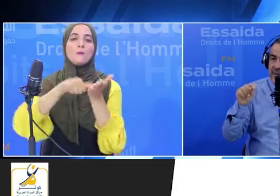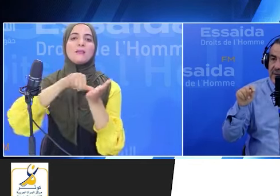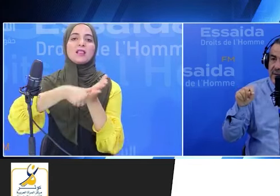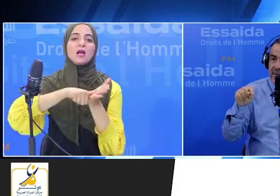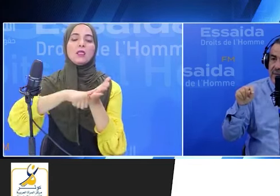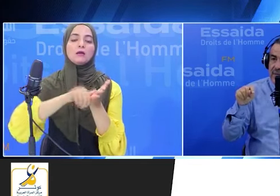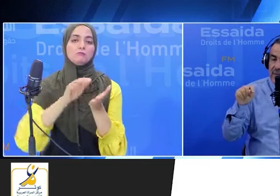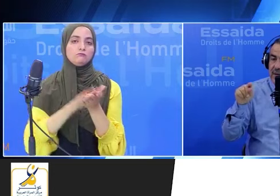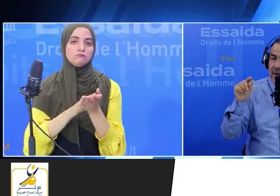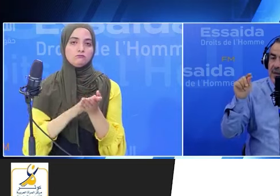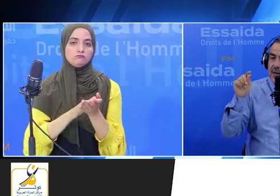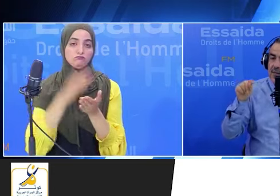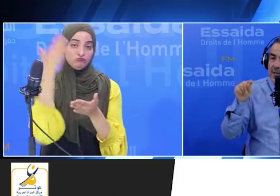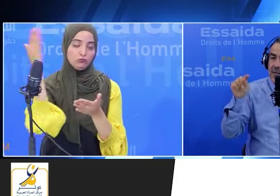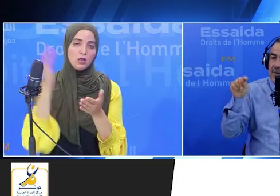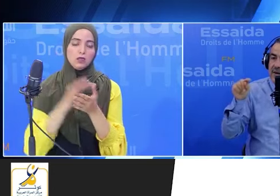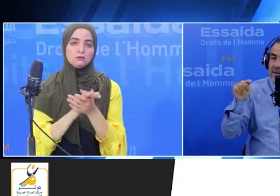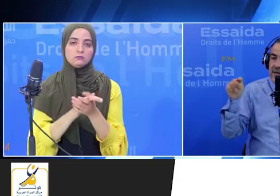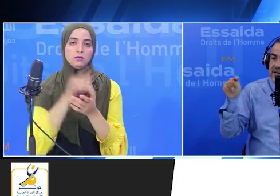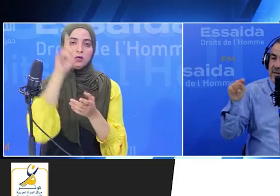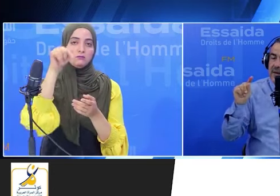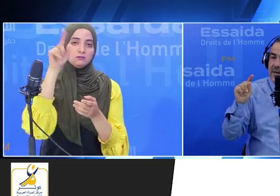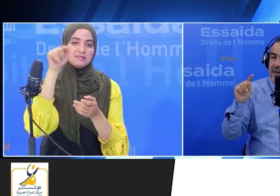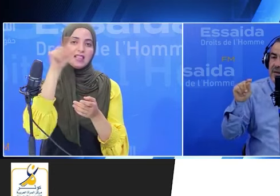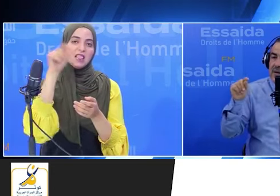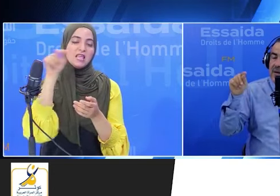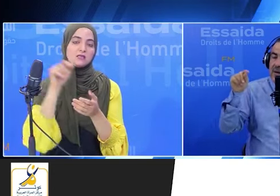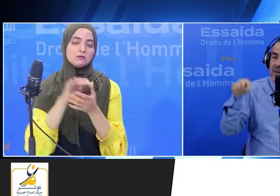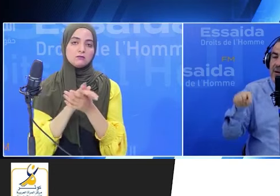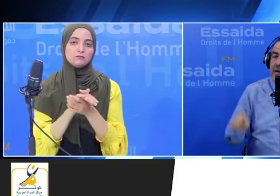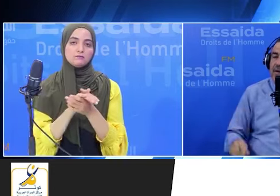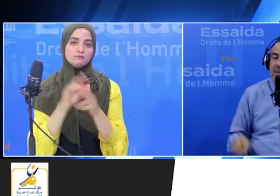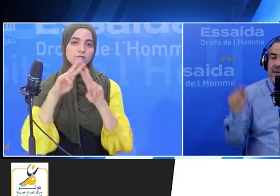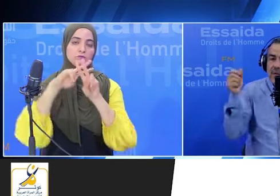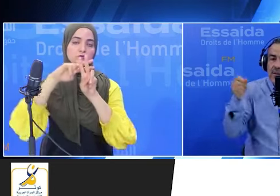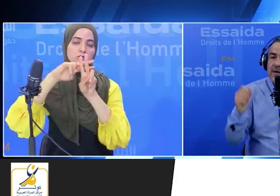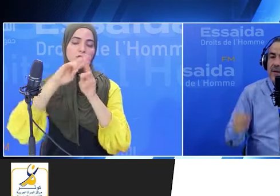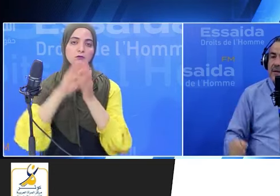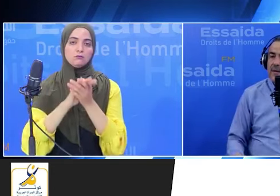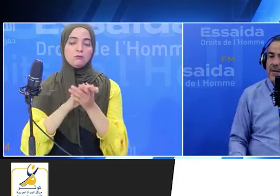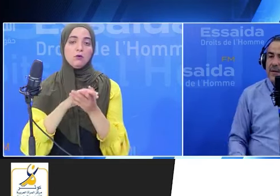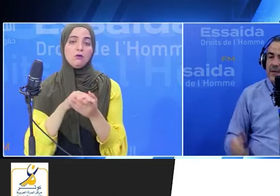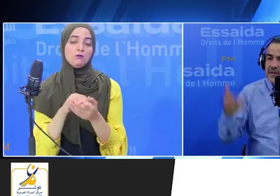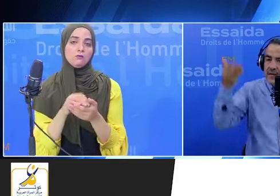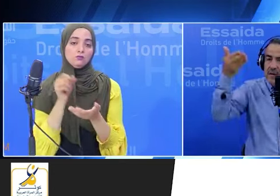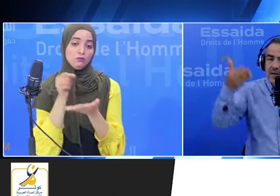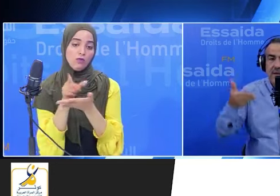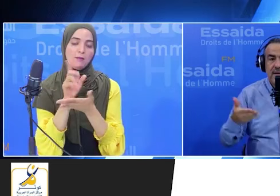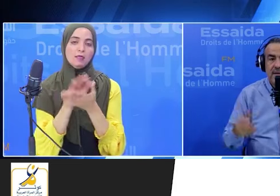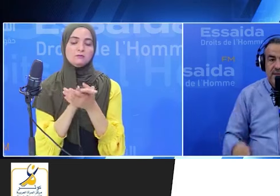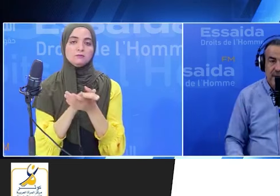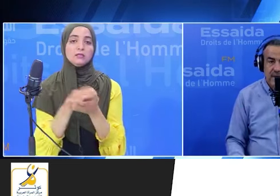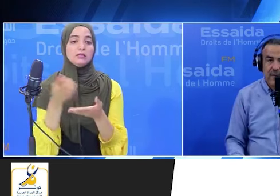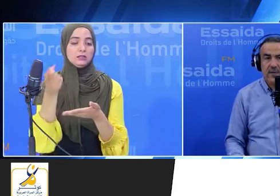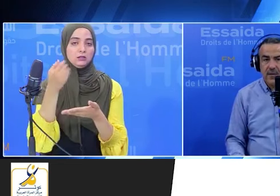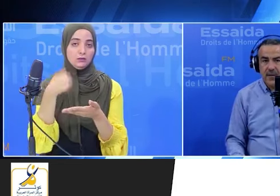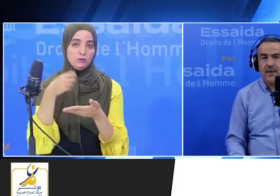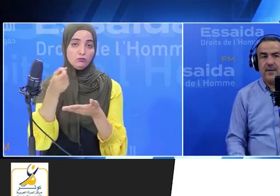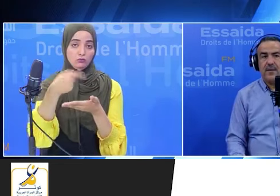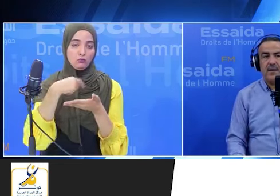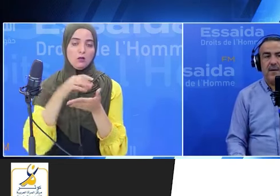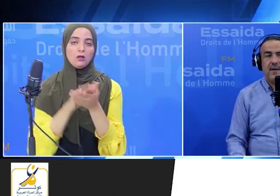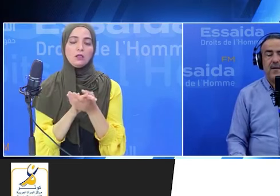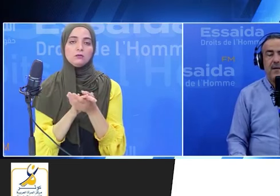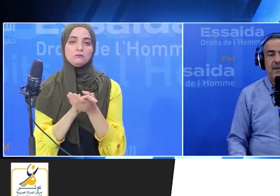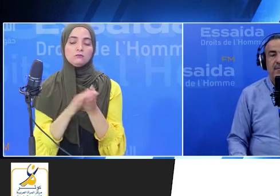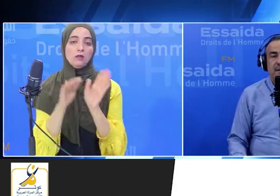بطانية المربع ولا ديازة ذاك ونعملو أوكي تجيك إرسالية تقول